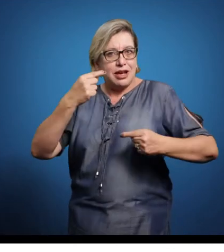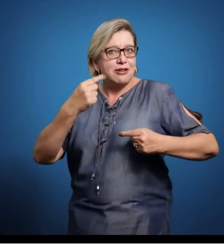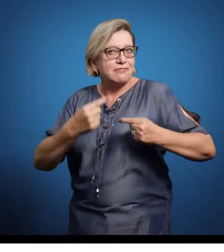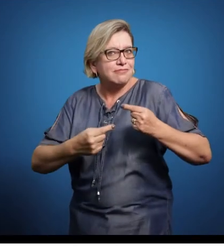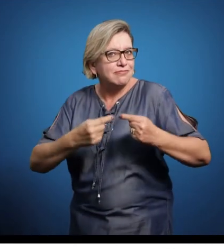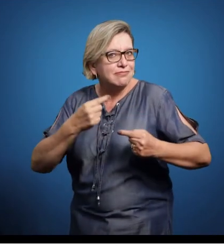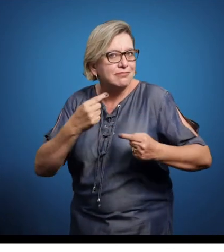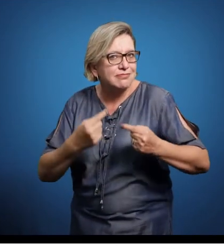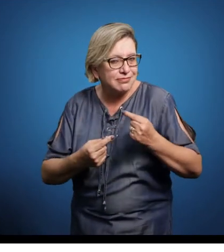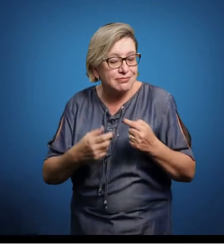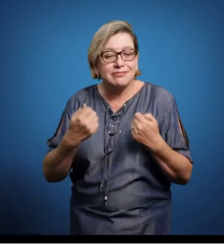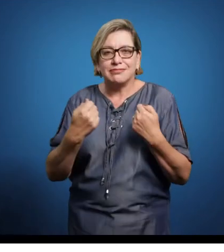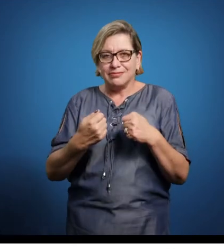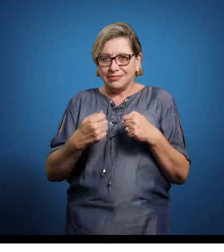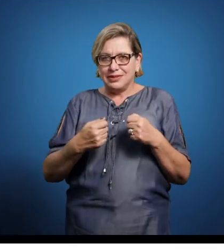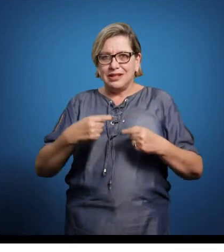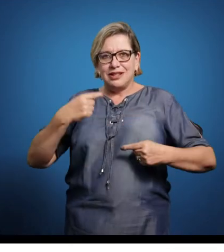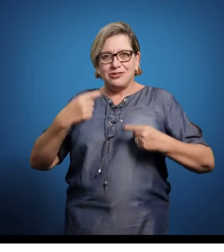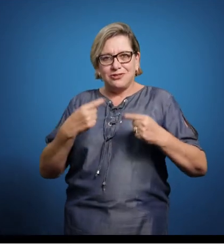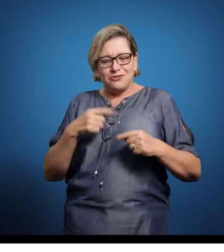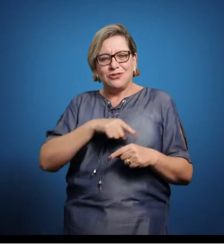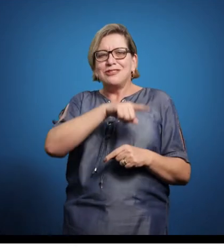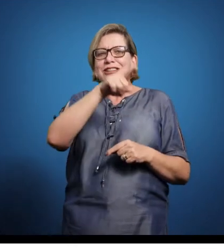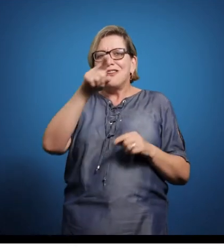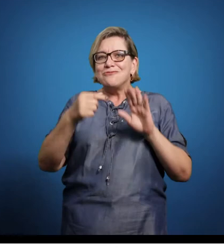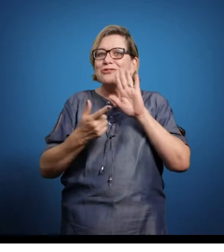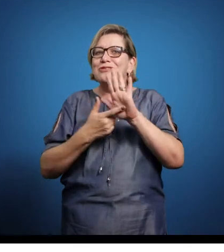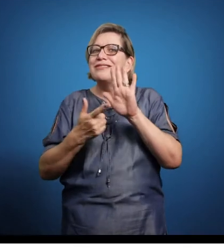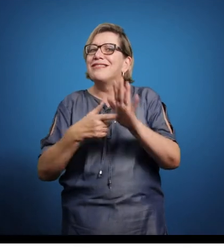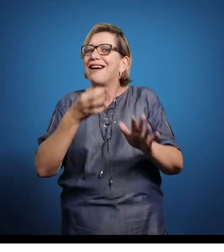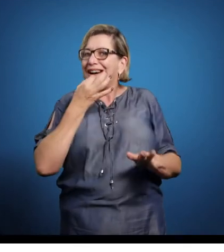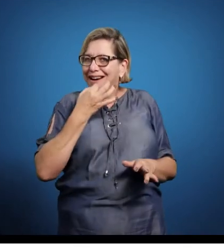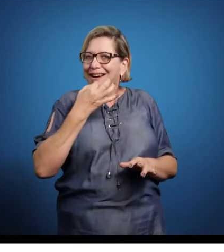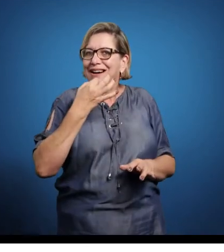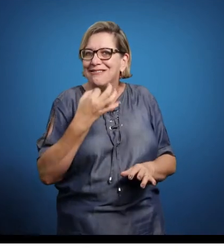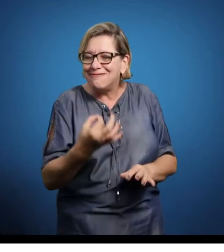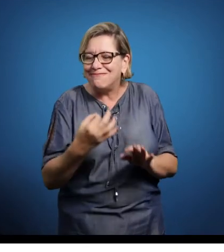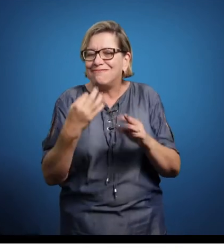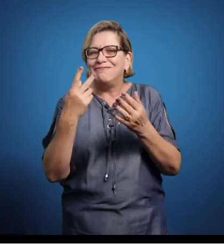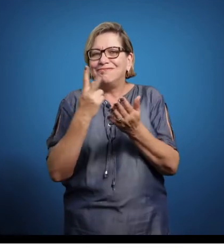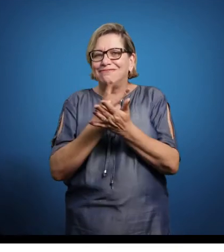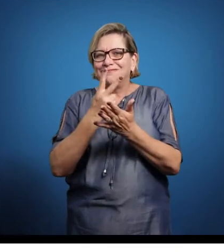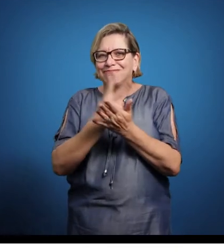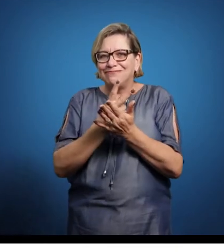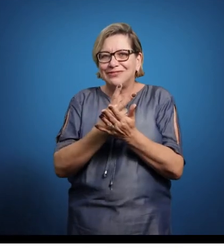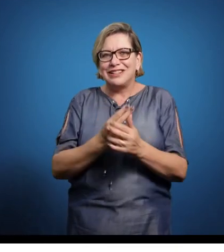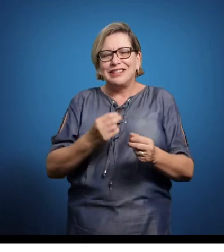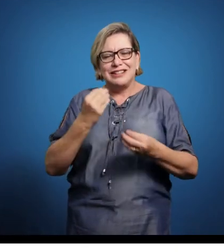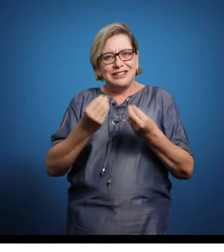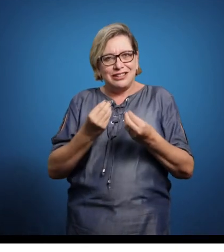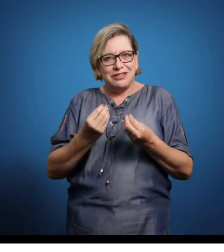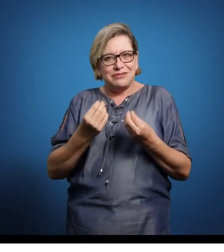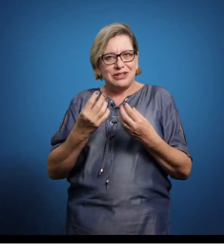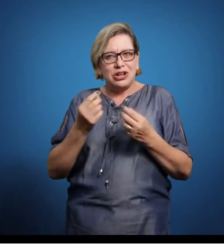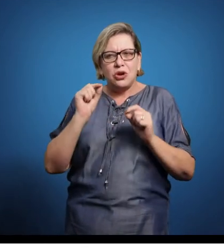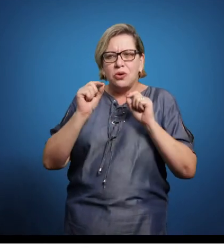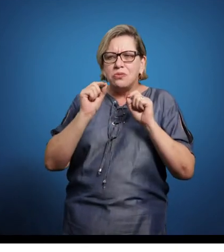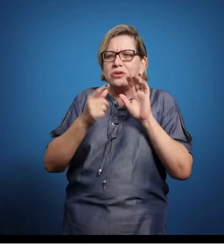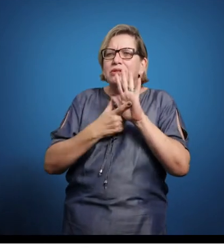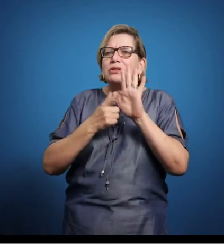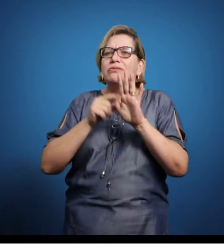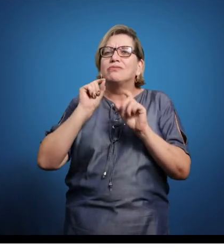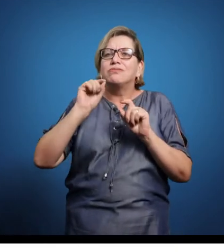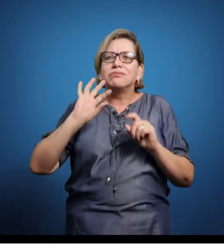necessários, onde você vai poder emitir o seu juízo, dar o seu parecer. Claro, sempre considerando os fatos em